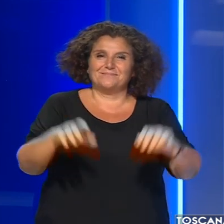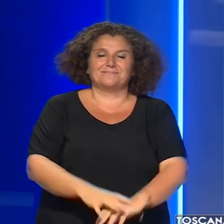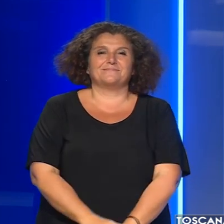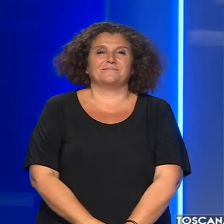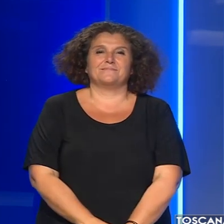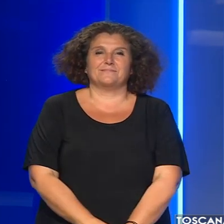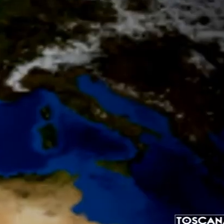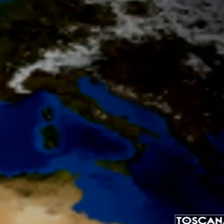grazie